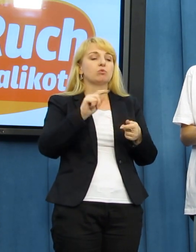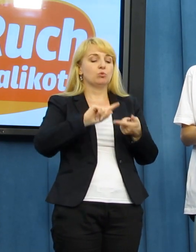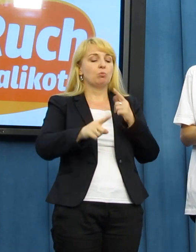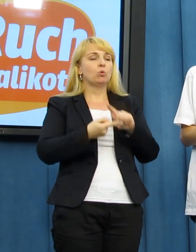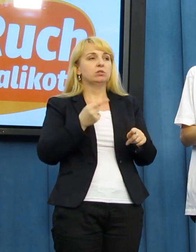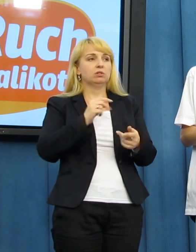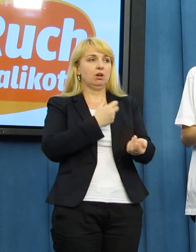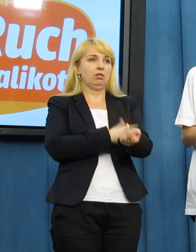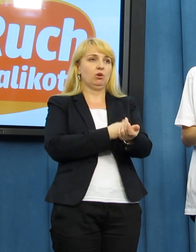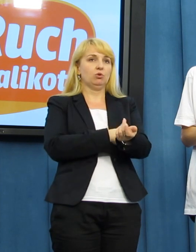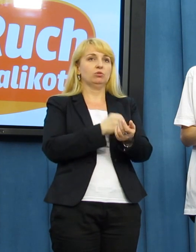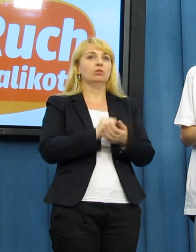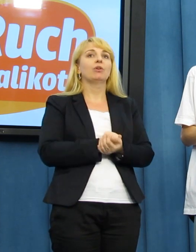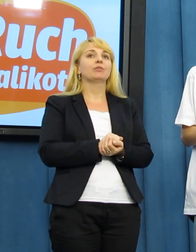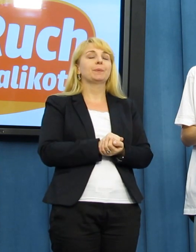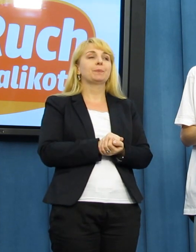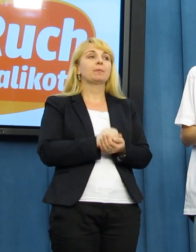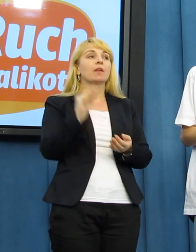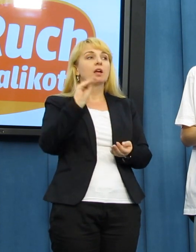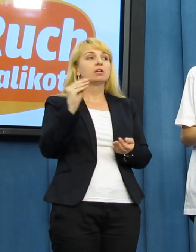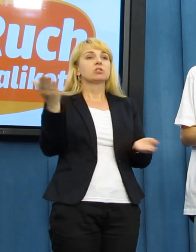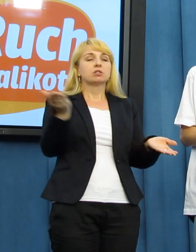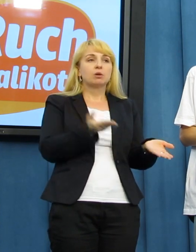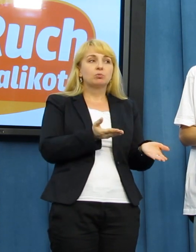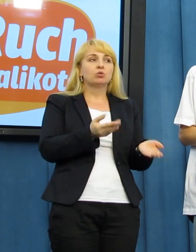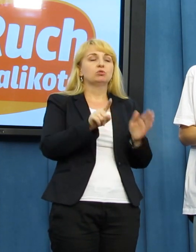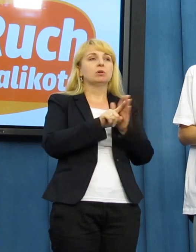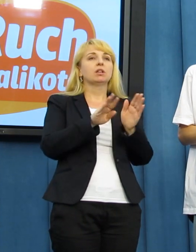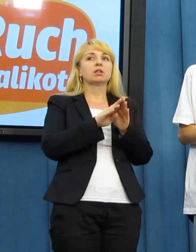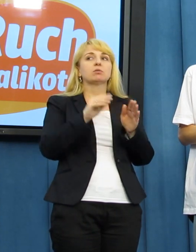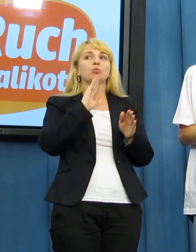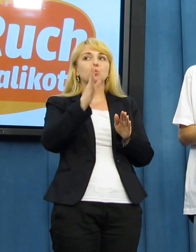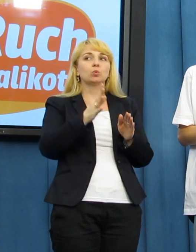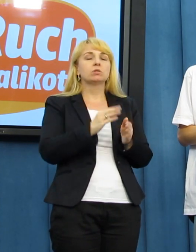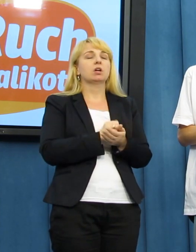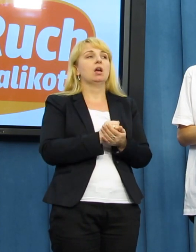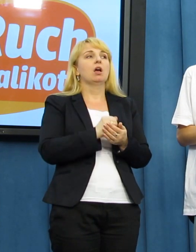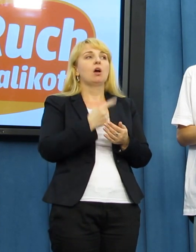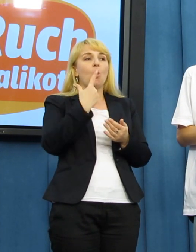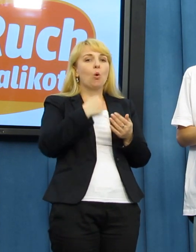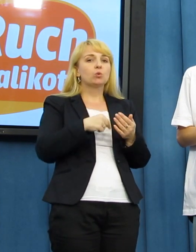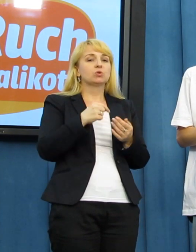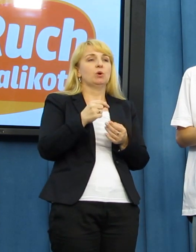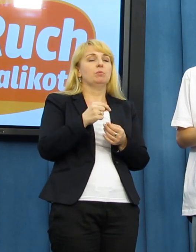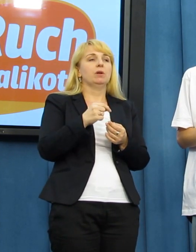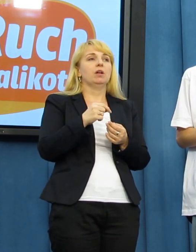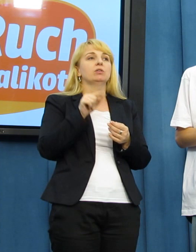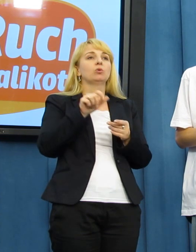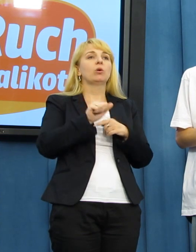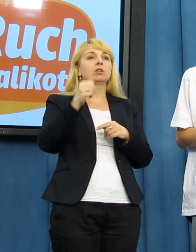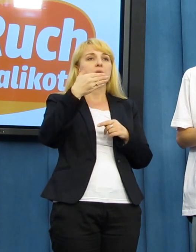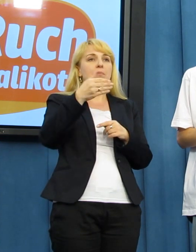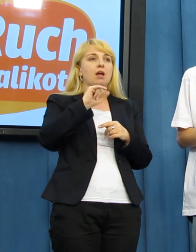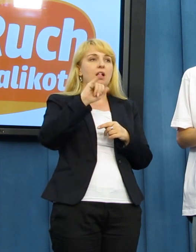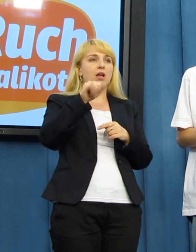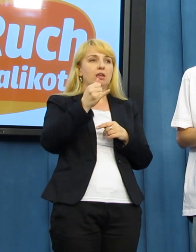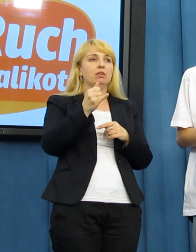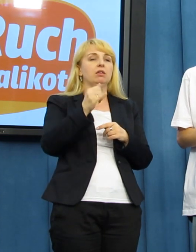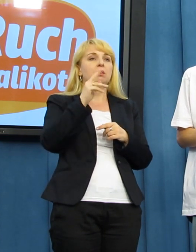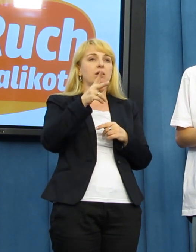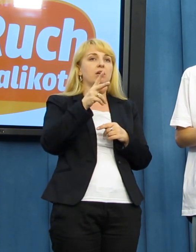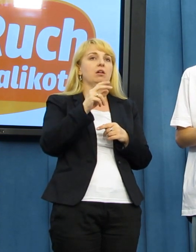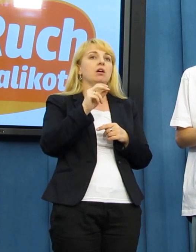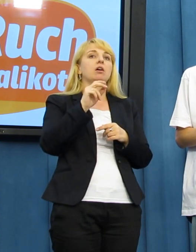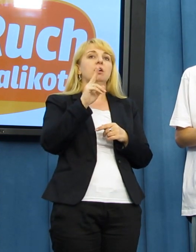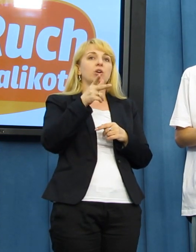Oraz zaprosiliśmy ze Stanów Zjednoczonych osobę w postaci Majka Corrala. Jest to człowiek, który